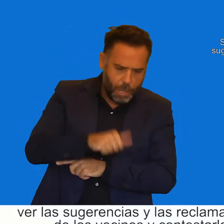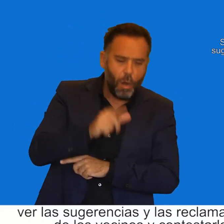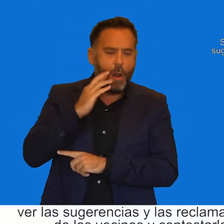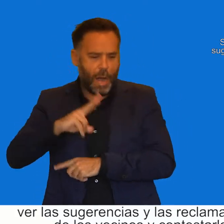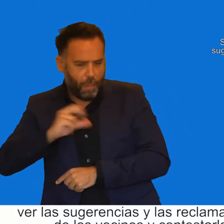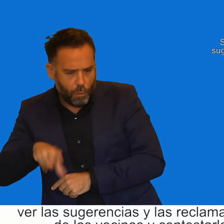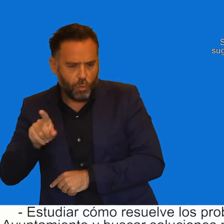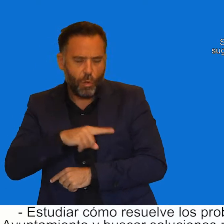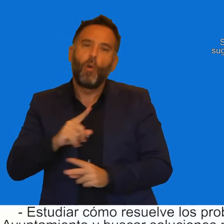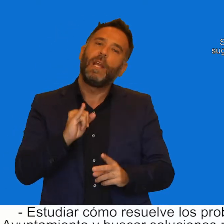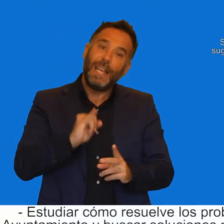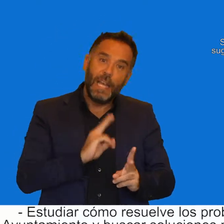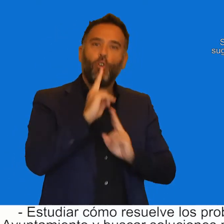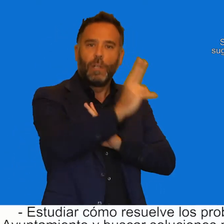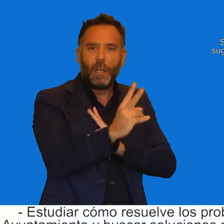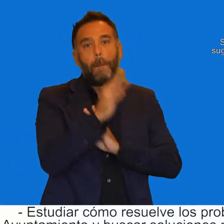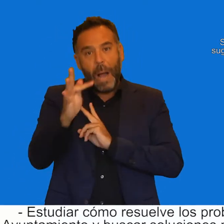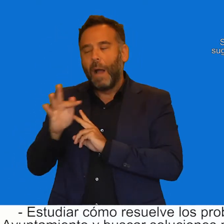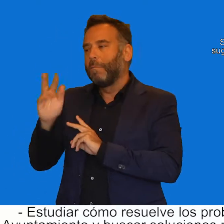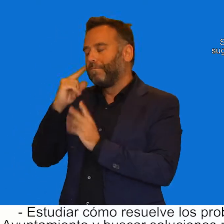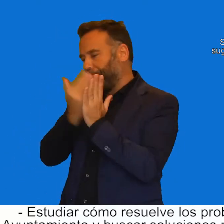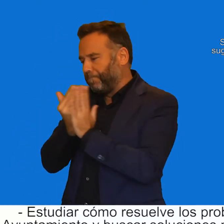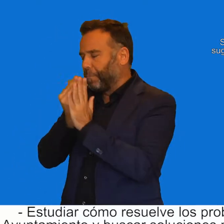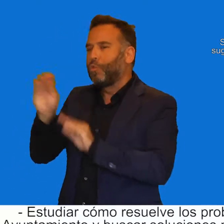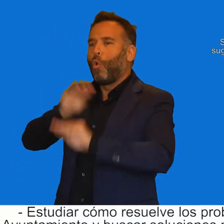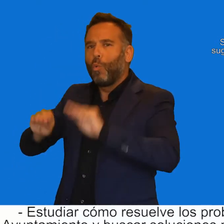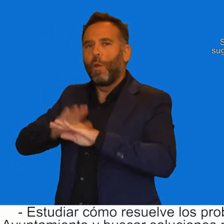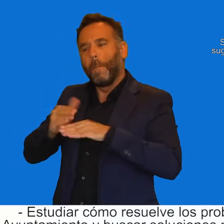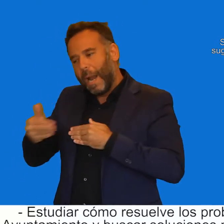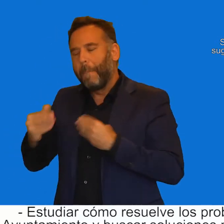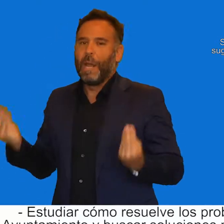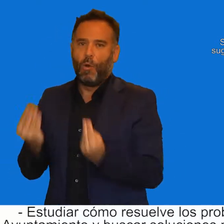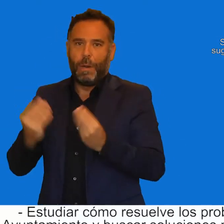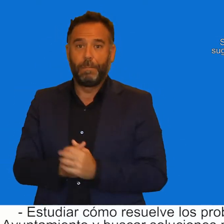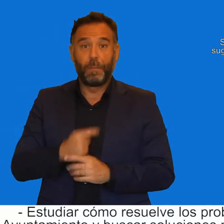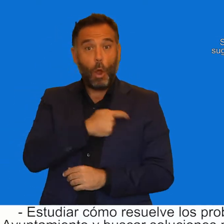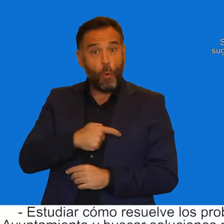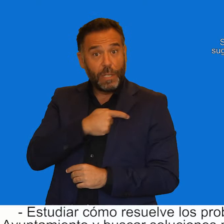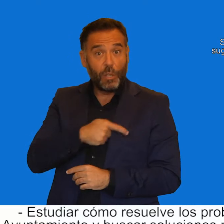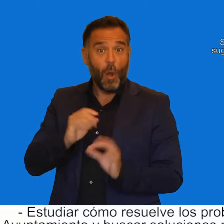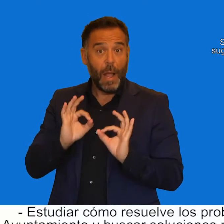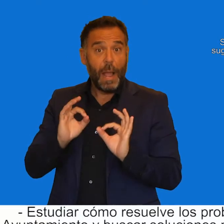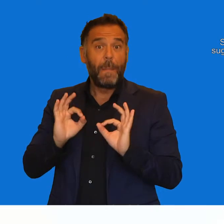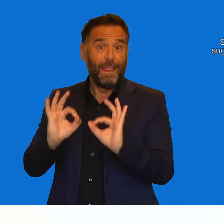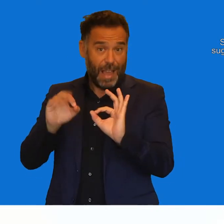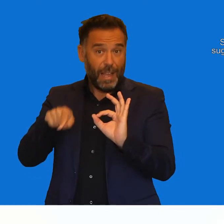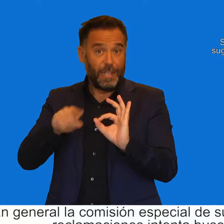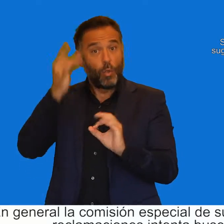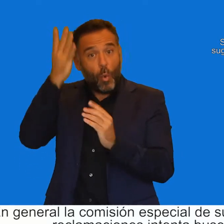contestarlas. Estudiar cómo resuelve los problemas el ayuntamiento y buscar soluciones para mejorar. En general,